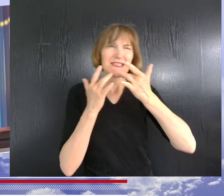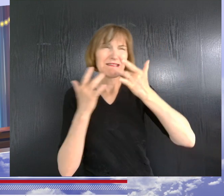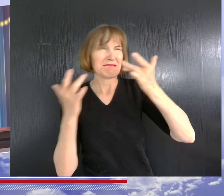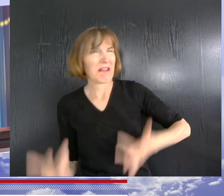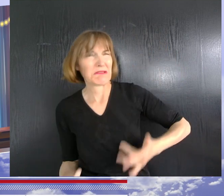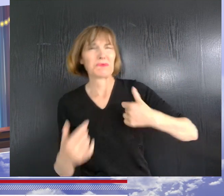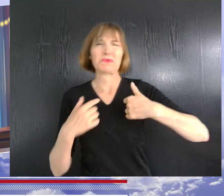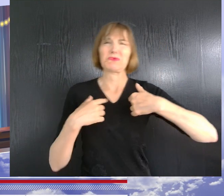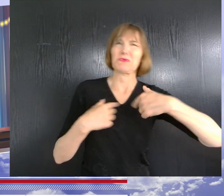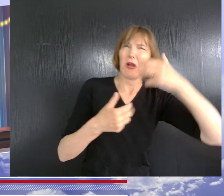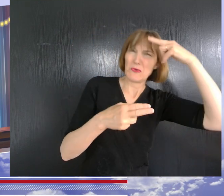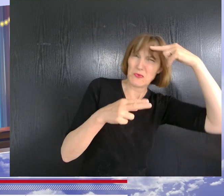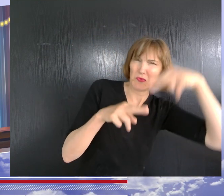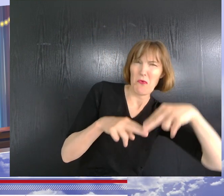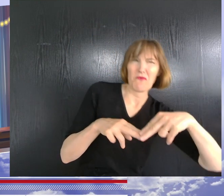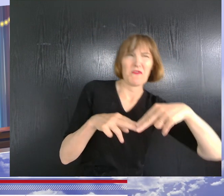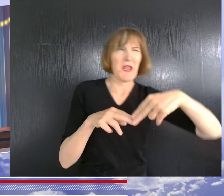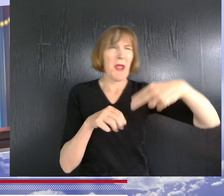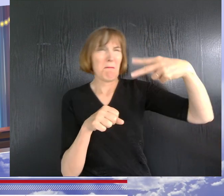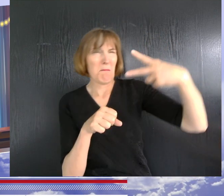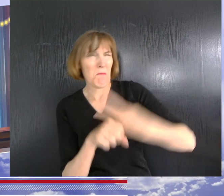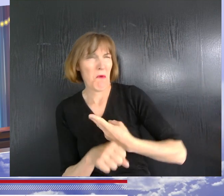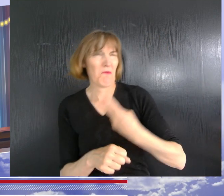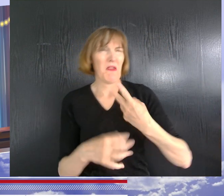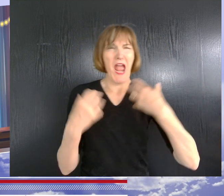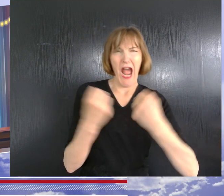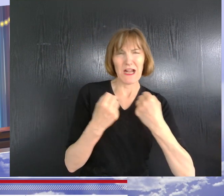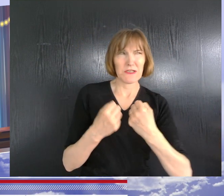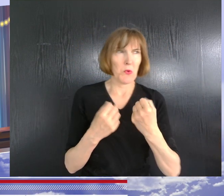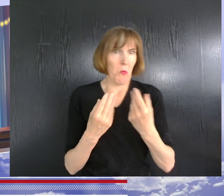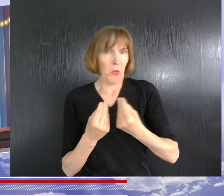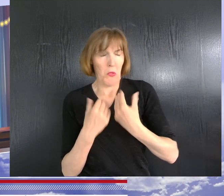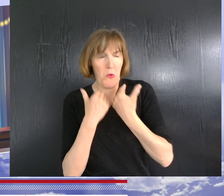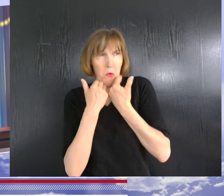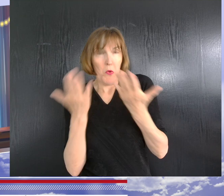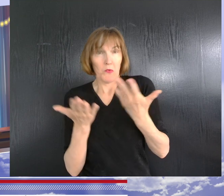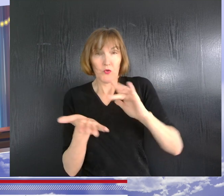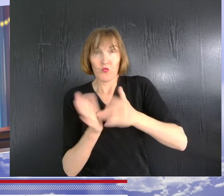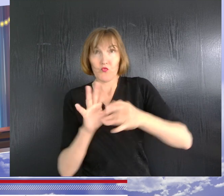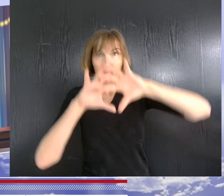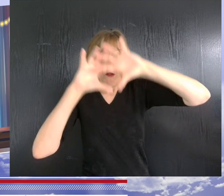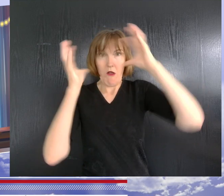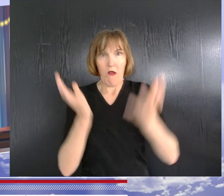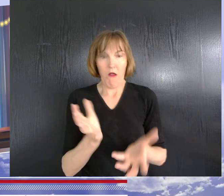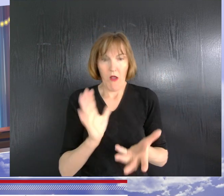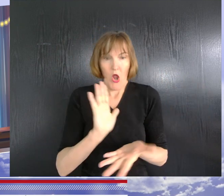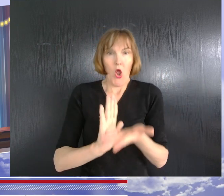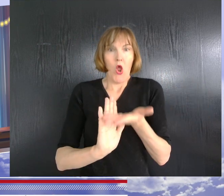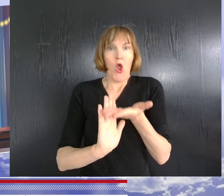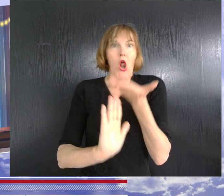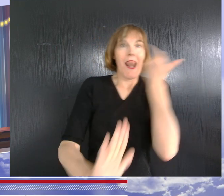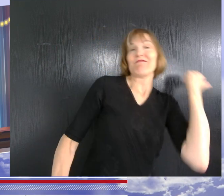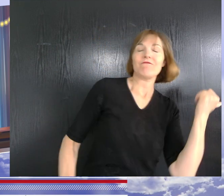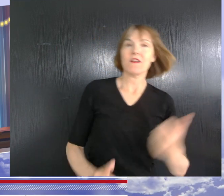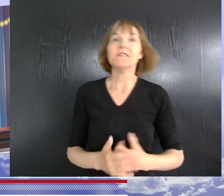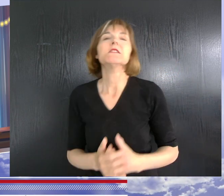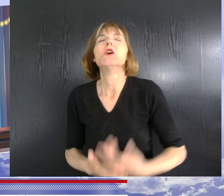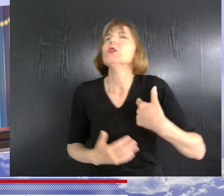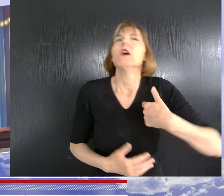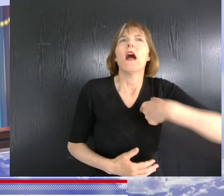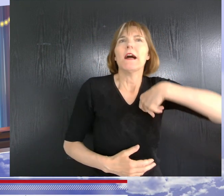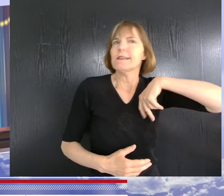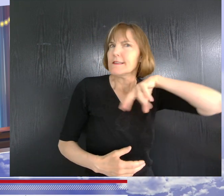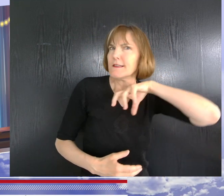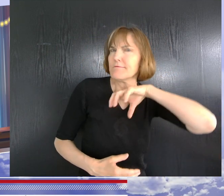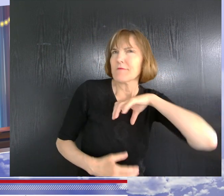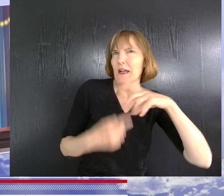Échecs, déceptions, souvenirs, ainsi que toutes les actions dont nous avons honte. Ne cherchons pas